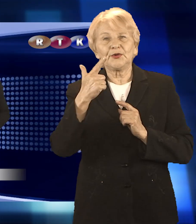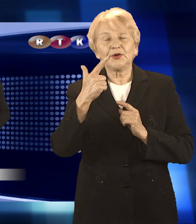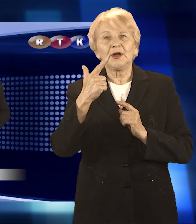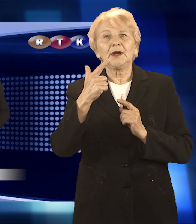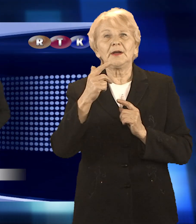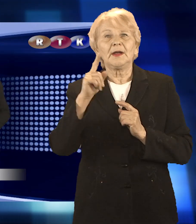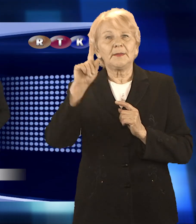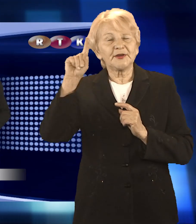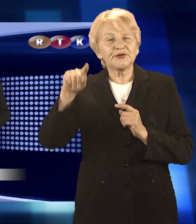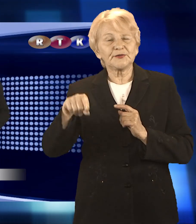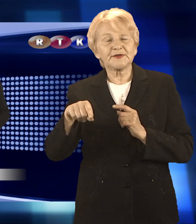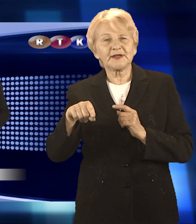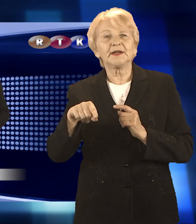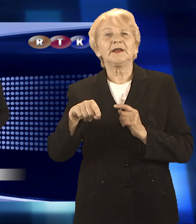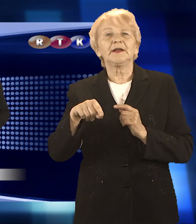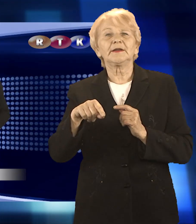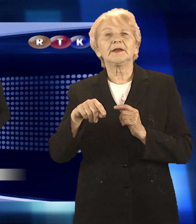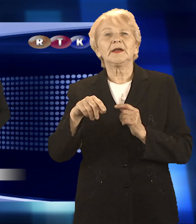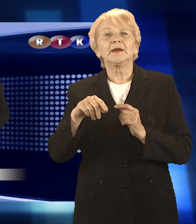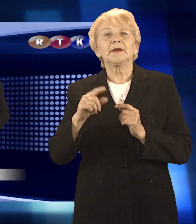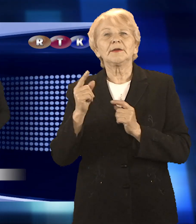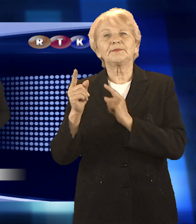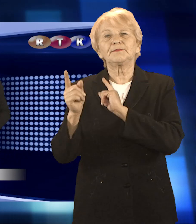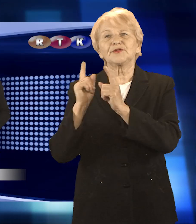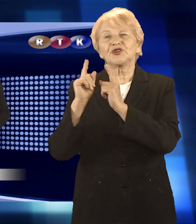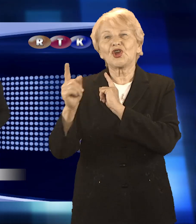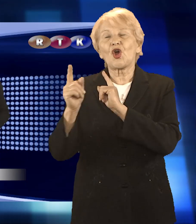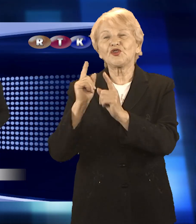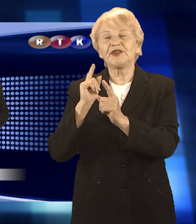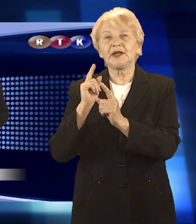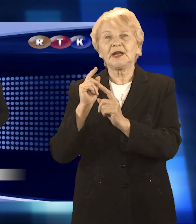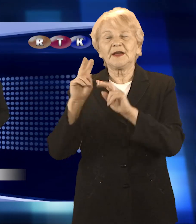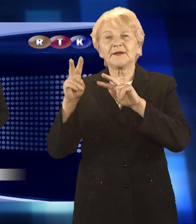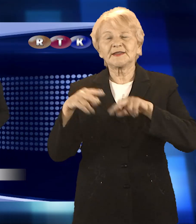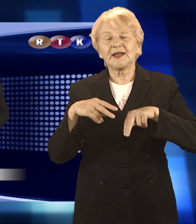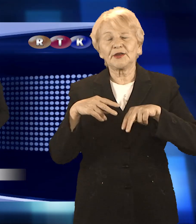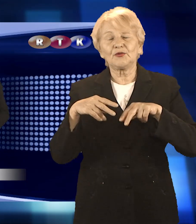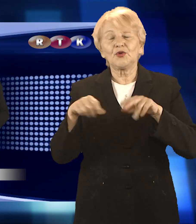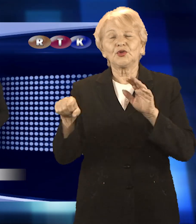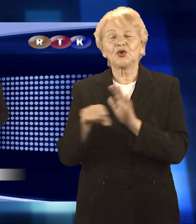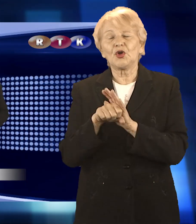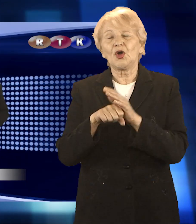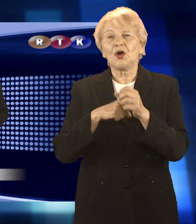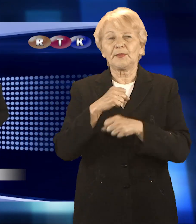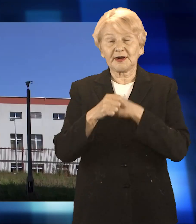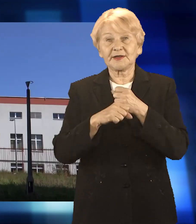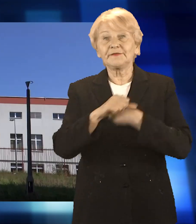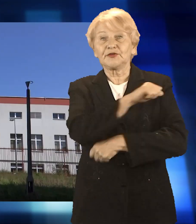poradnie specjalistyczne. Dokładnie od 1 czerwca w pierwszej kolejności ponownie uruchomionych zostanie ich 11.